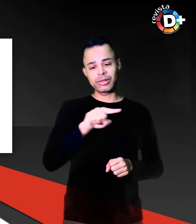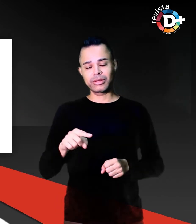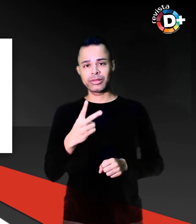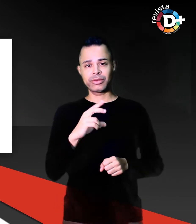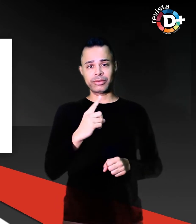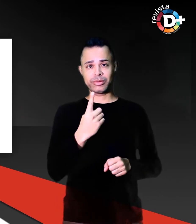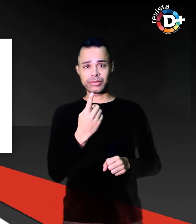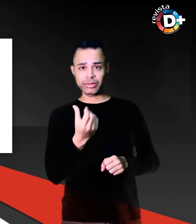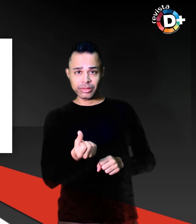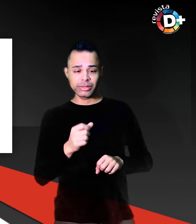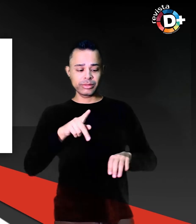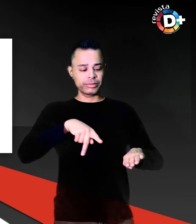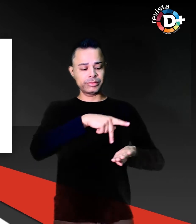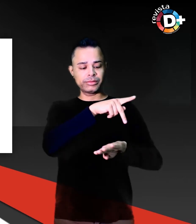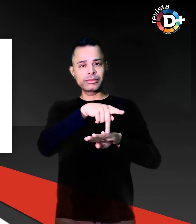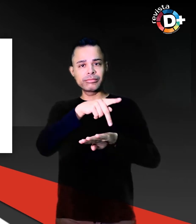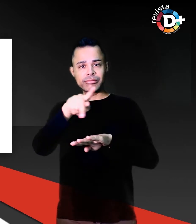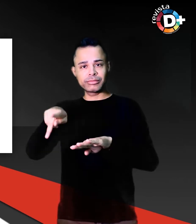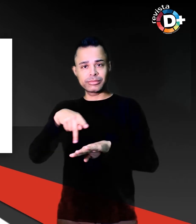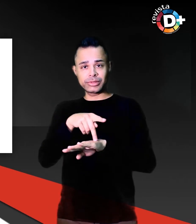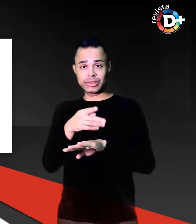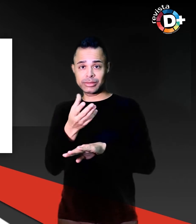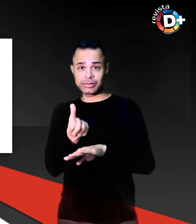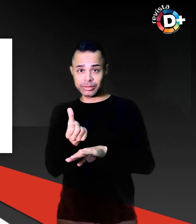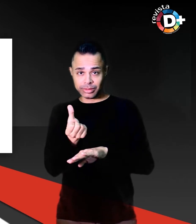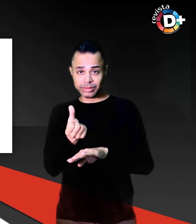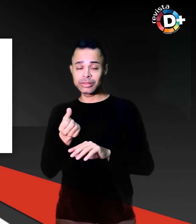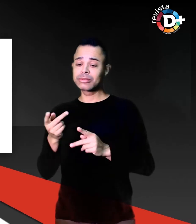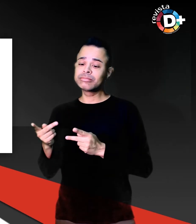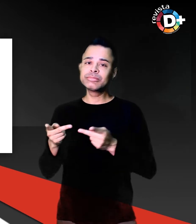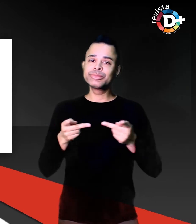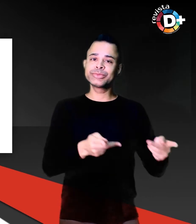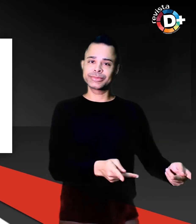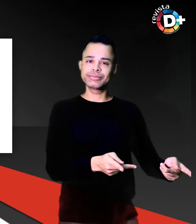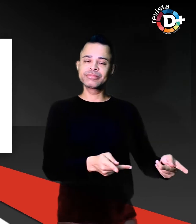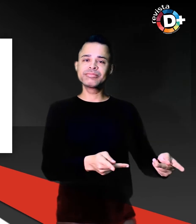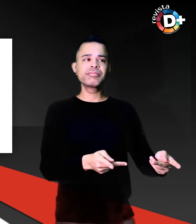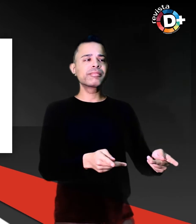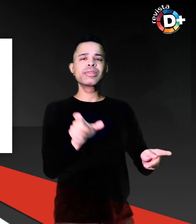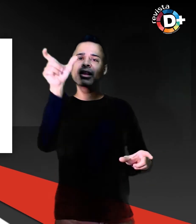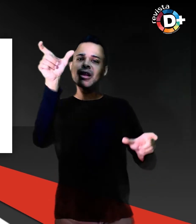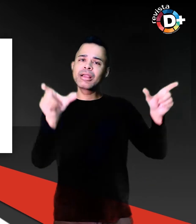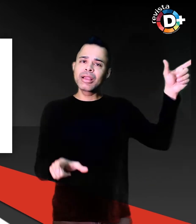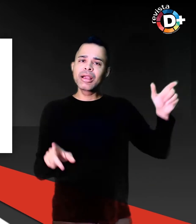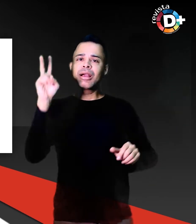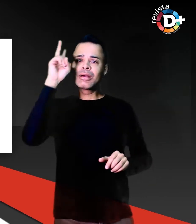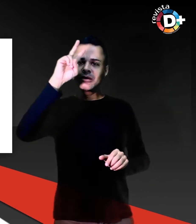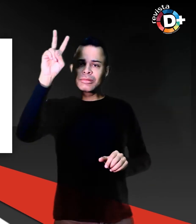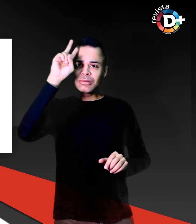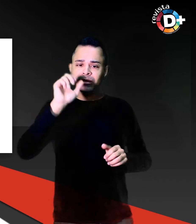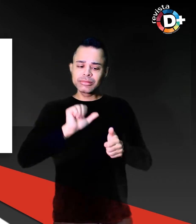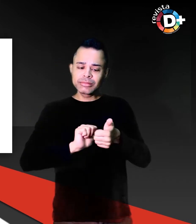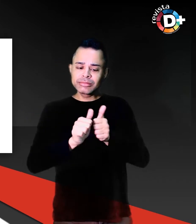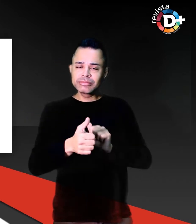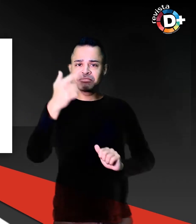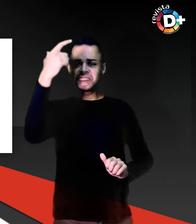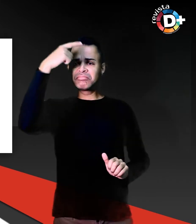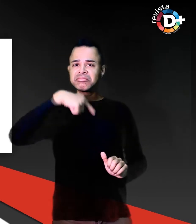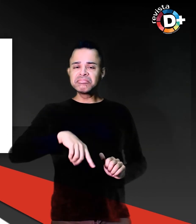As trajetórias dos atletas quebram as barreiras sociais e esportivas colocando-os de igual para igual. Às vezes